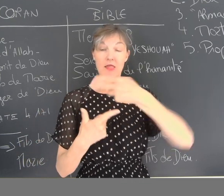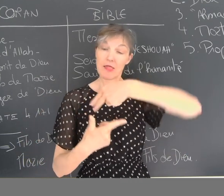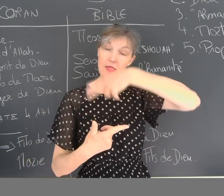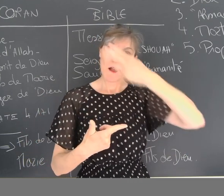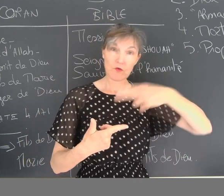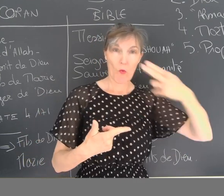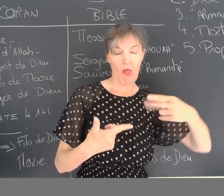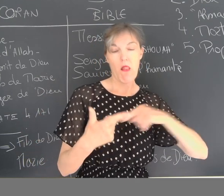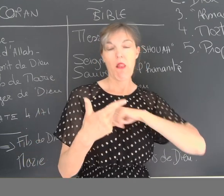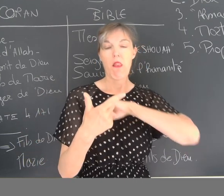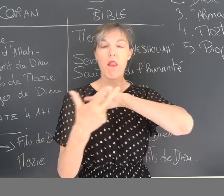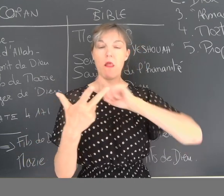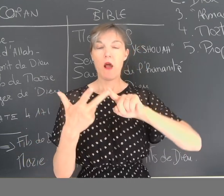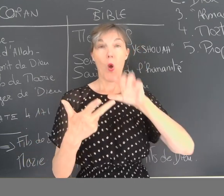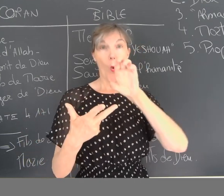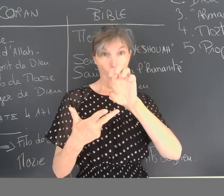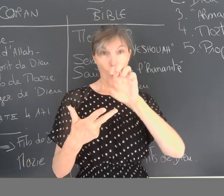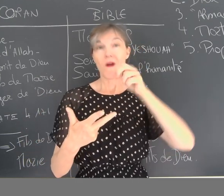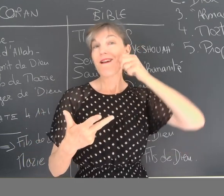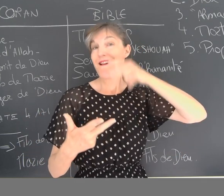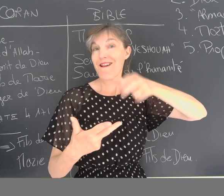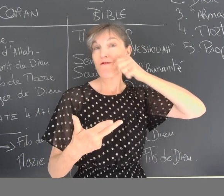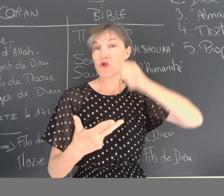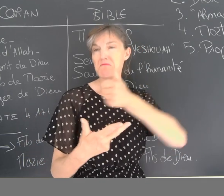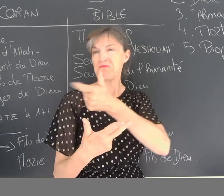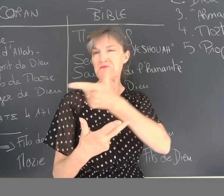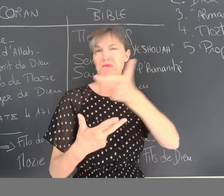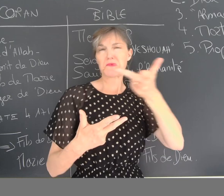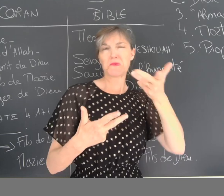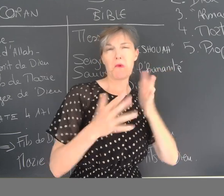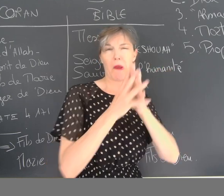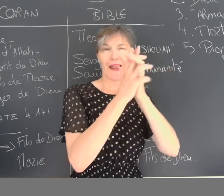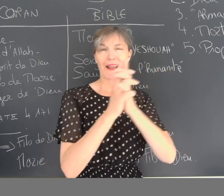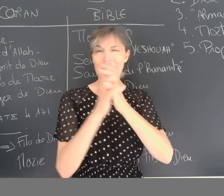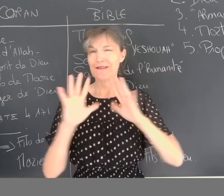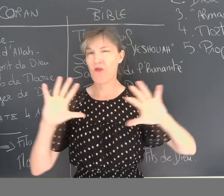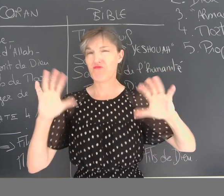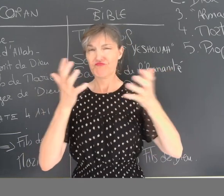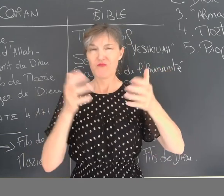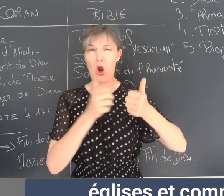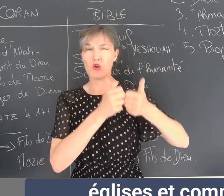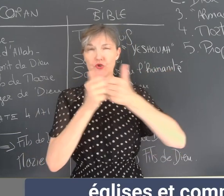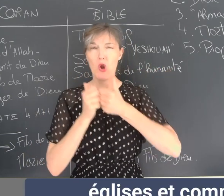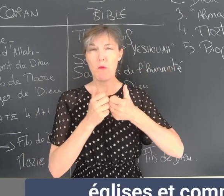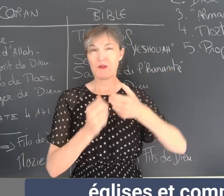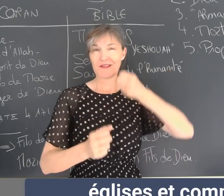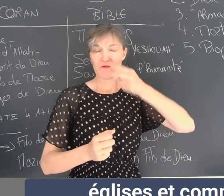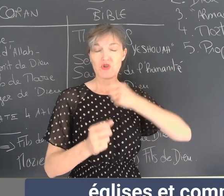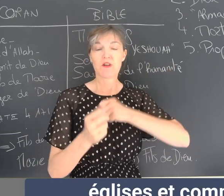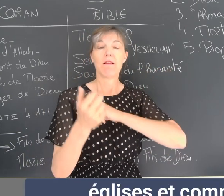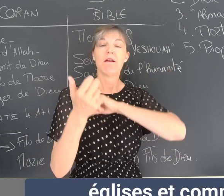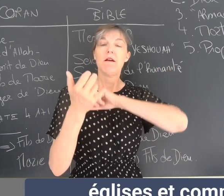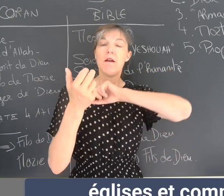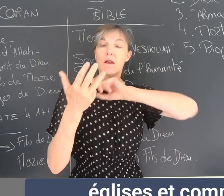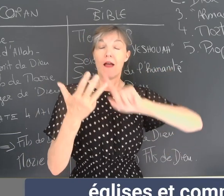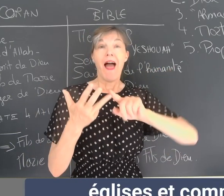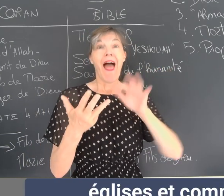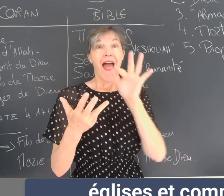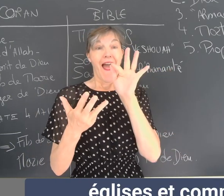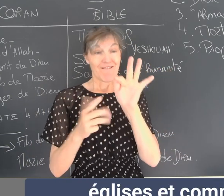National des Évangéliques, c'est-à-dire de plusieurs églises et communautés chrétiennes évangéliques ensemble,